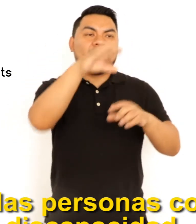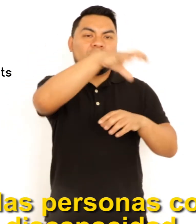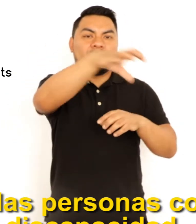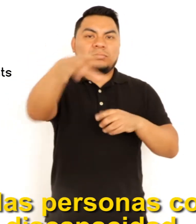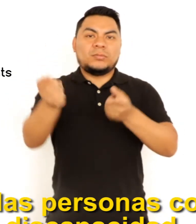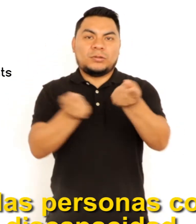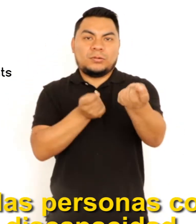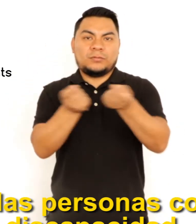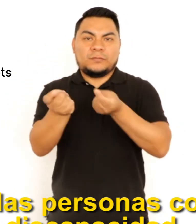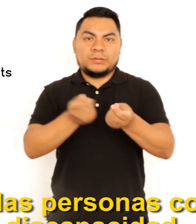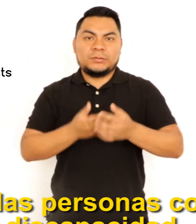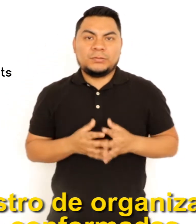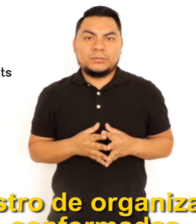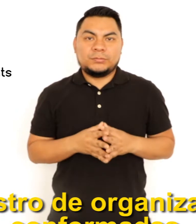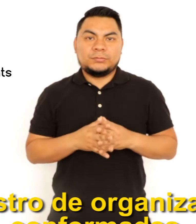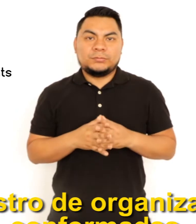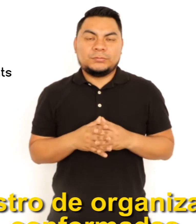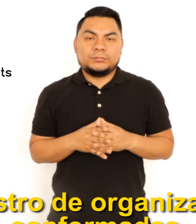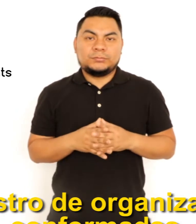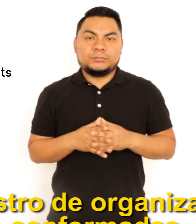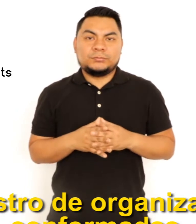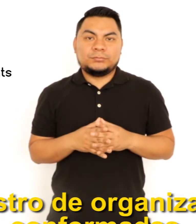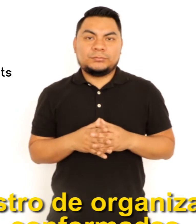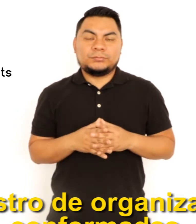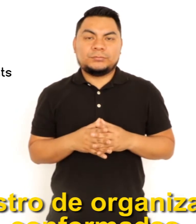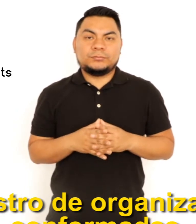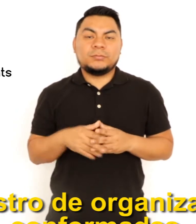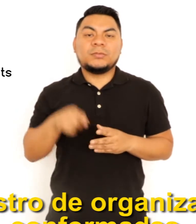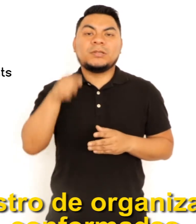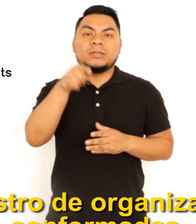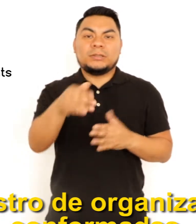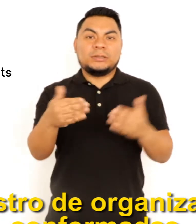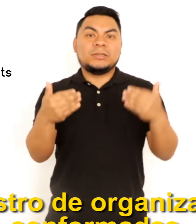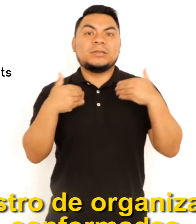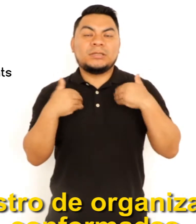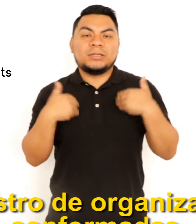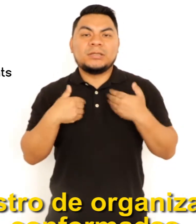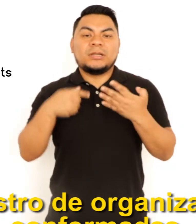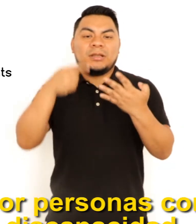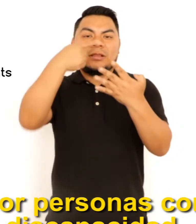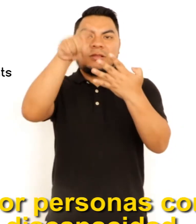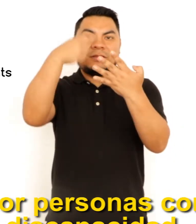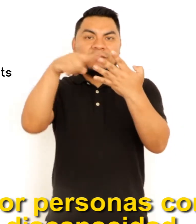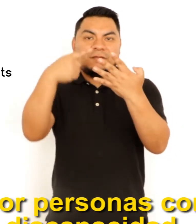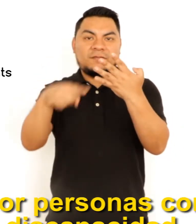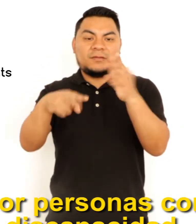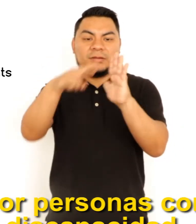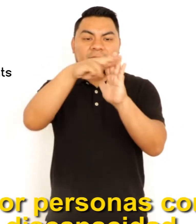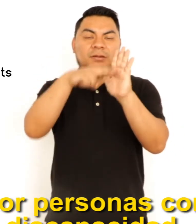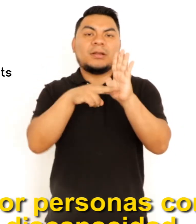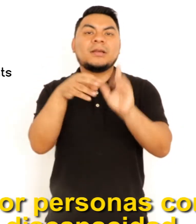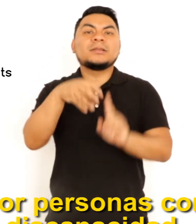C. REGISTRO DE ORGANIZACIONES CONFORMADAS POR PERSONAS CON DISCAPACIDAD